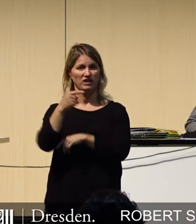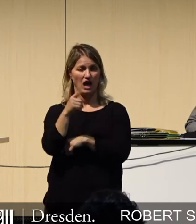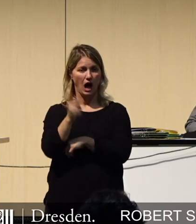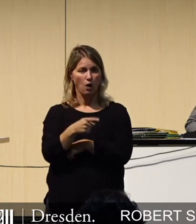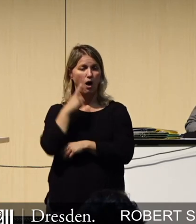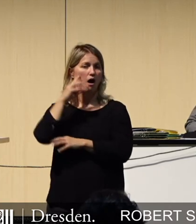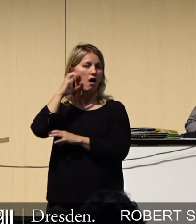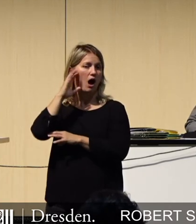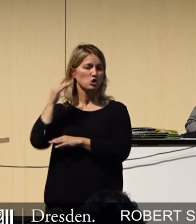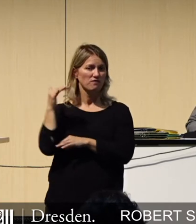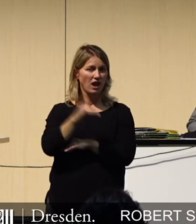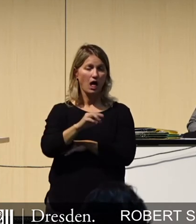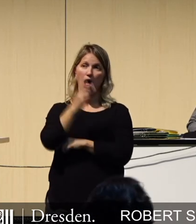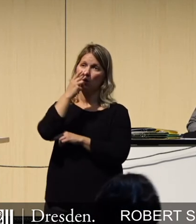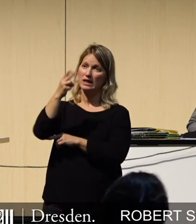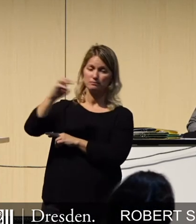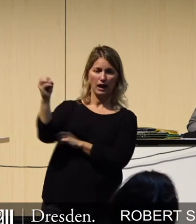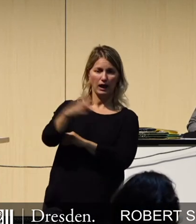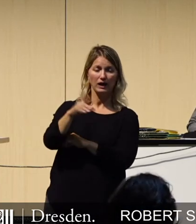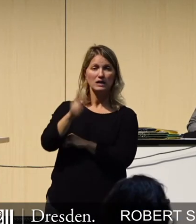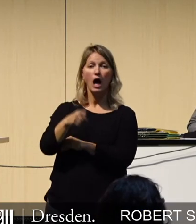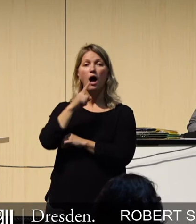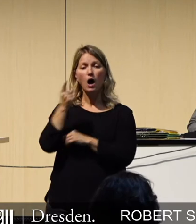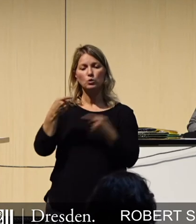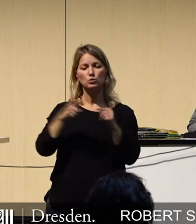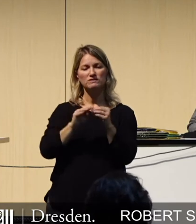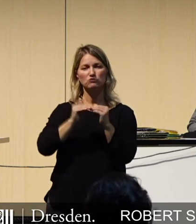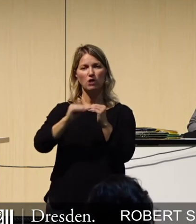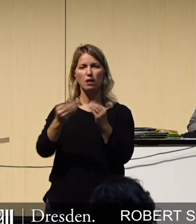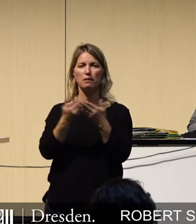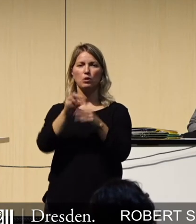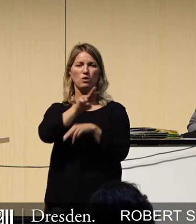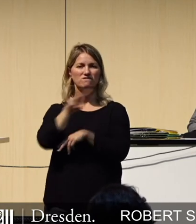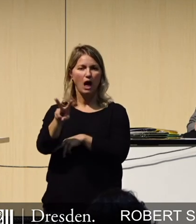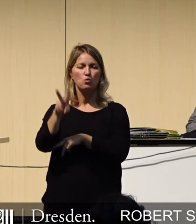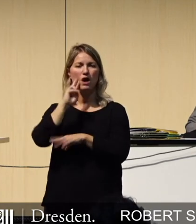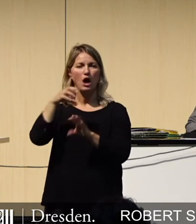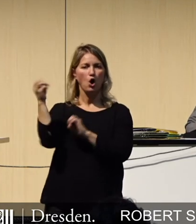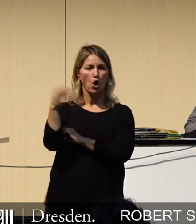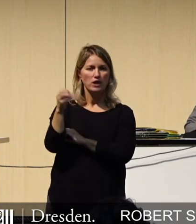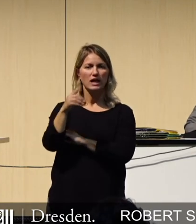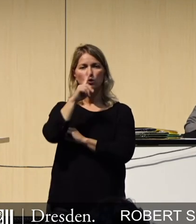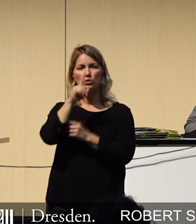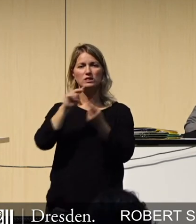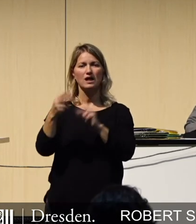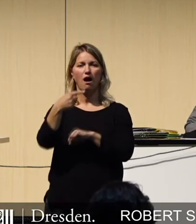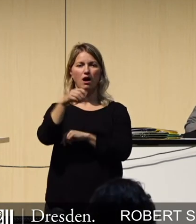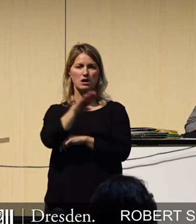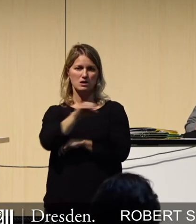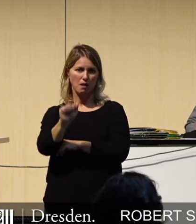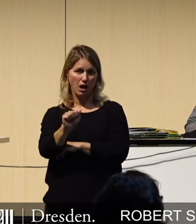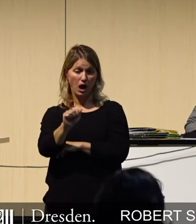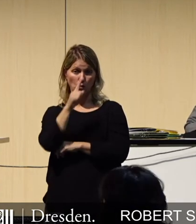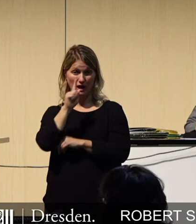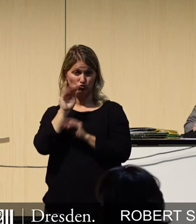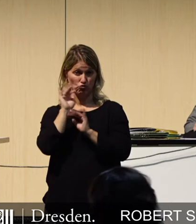Radiowellen, das sichtbare Licht, aber auch kurzwellige Strahlung wie UV, Röntgen- und Strahlung. Je kurzwelliger